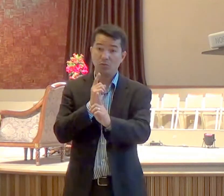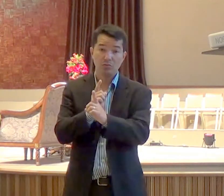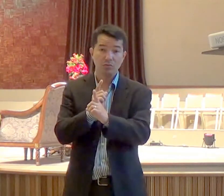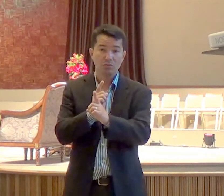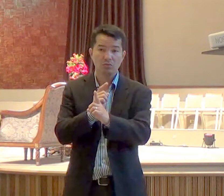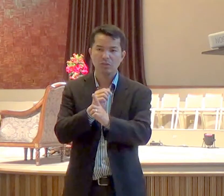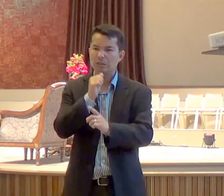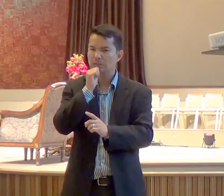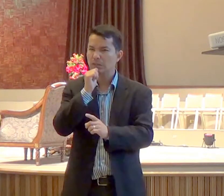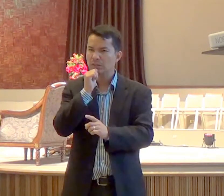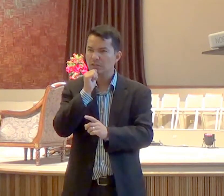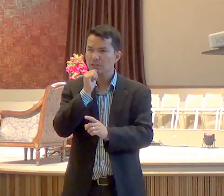é o momento de,